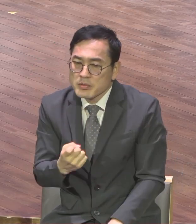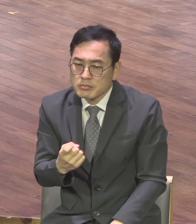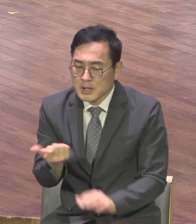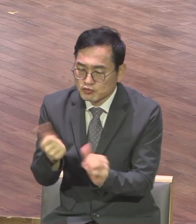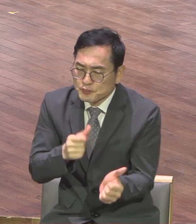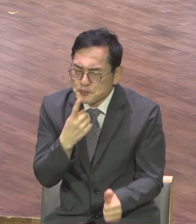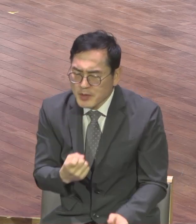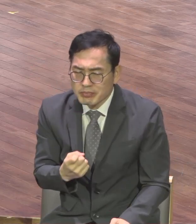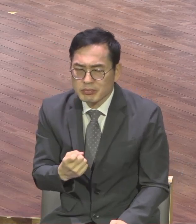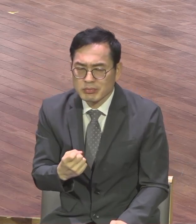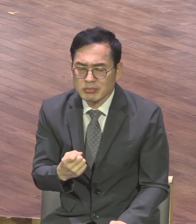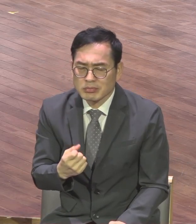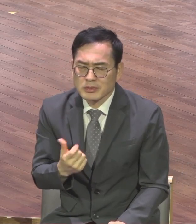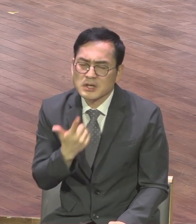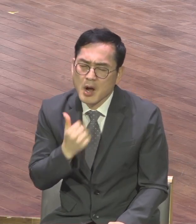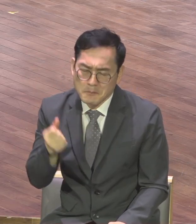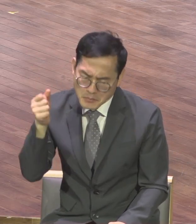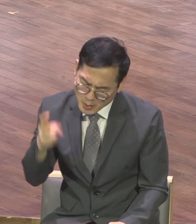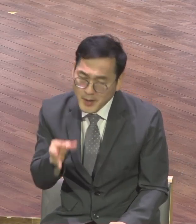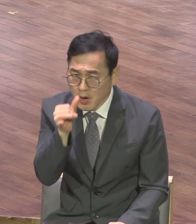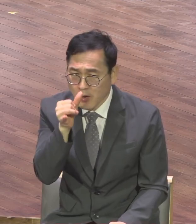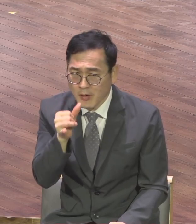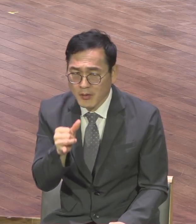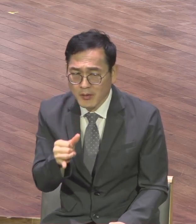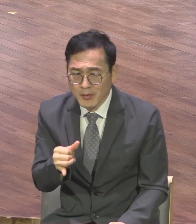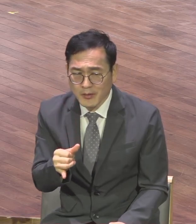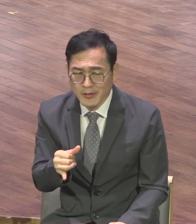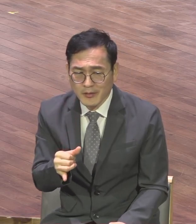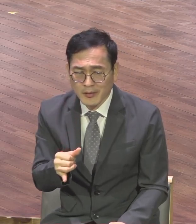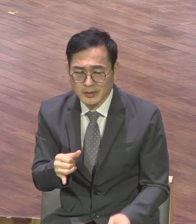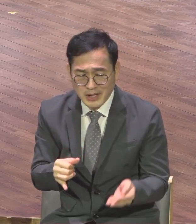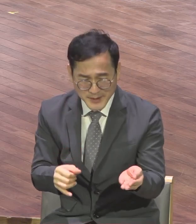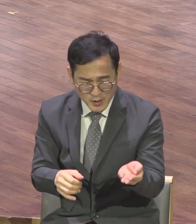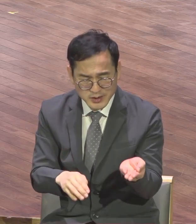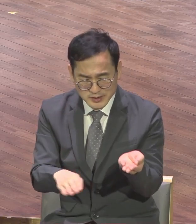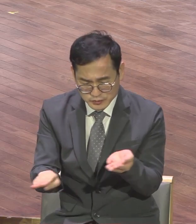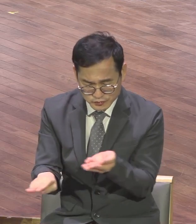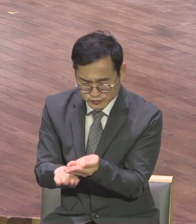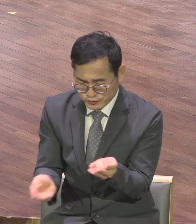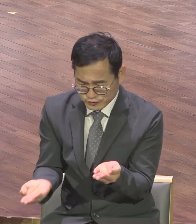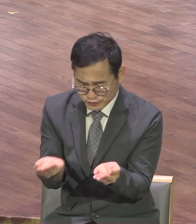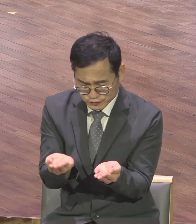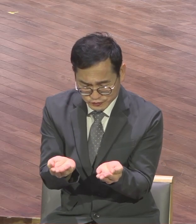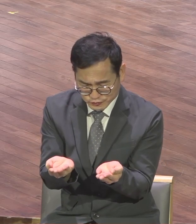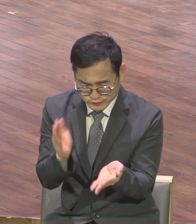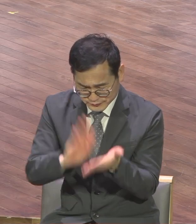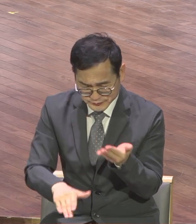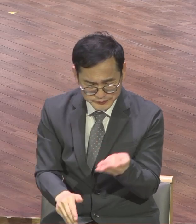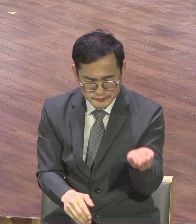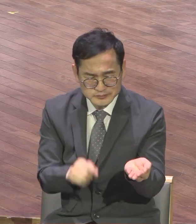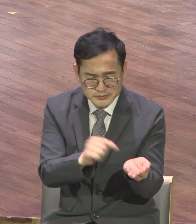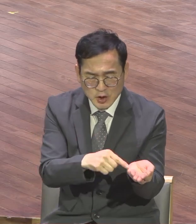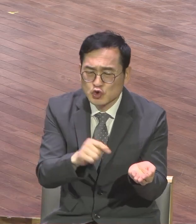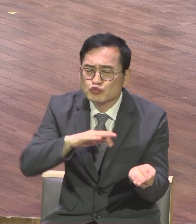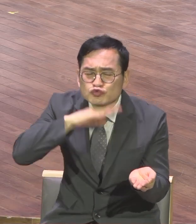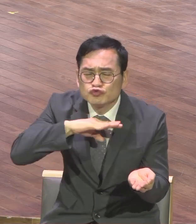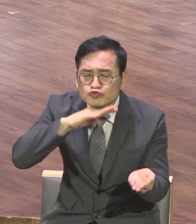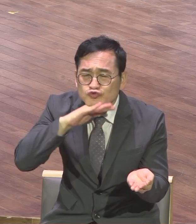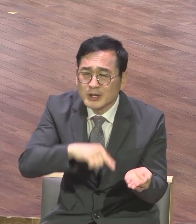멈추고 지금 이 망에서 겨울을 지내고 가자고 선주에게 제안했습니다 제안했는데 그런데 이